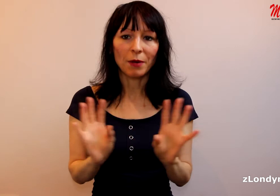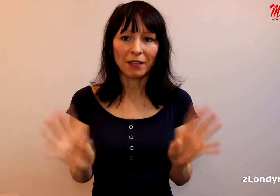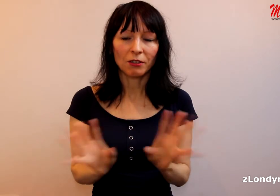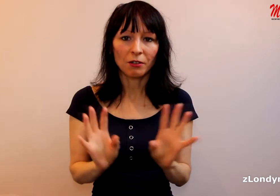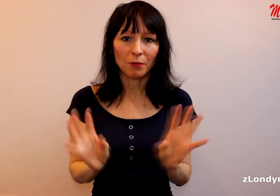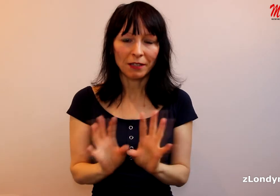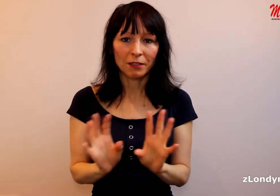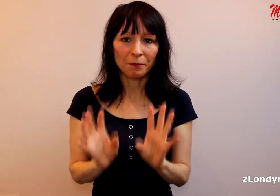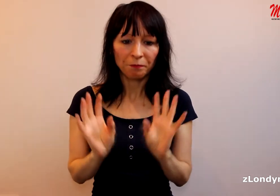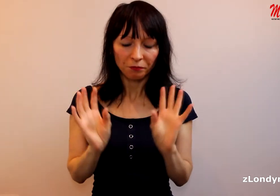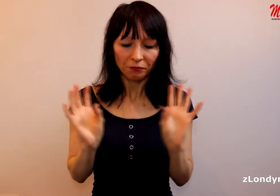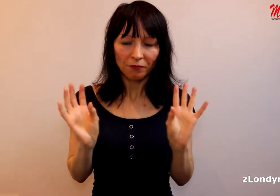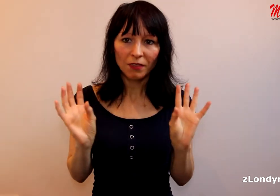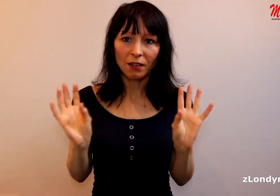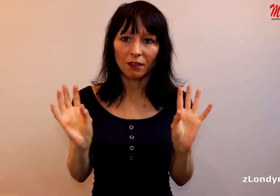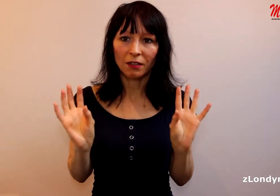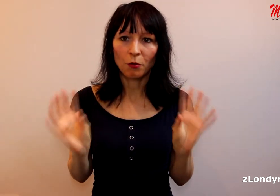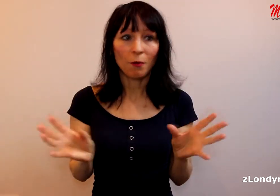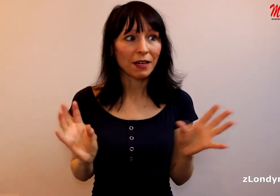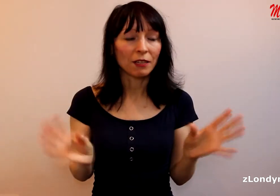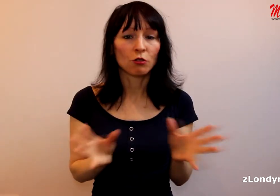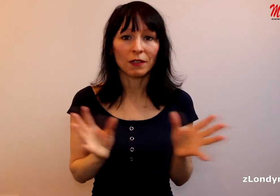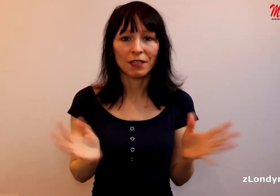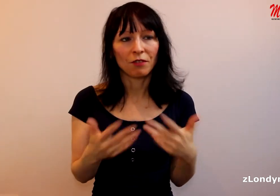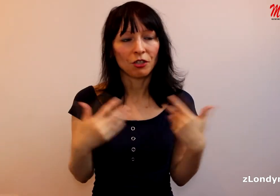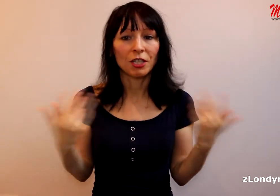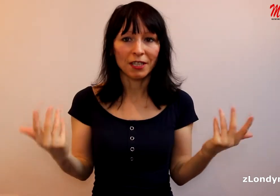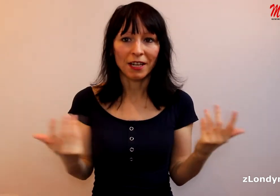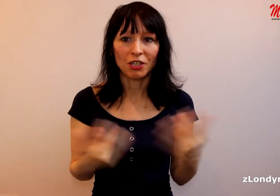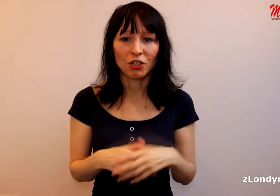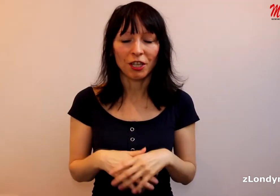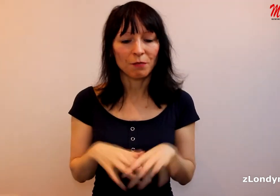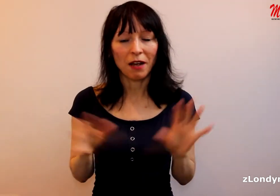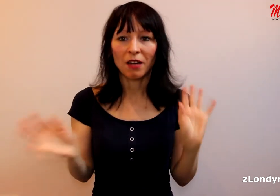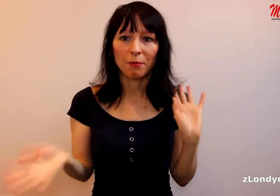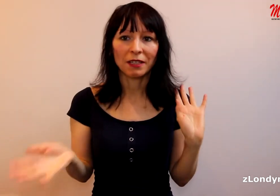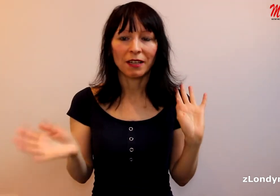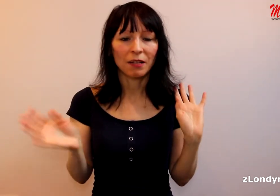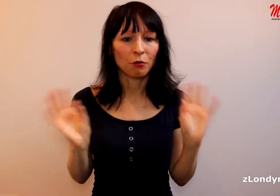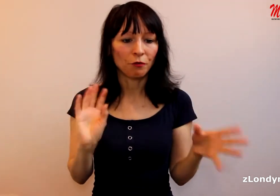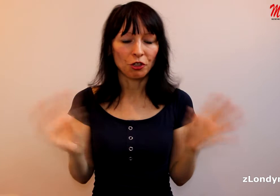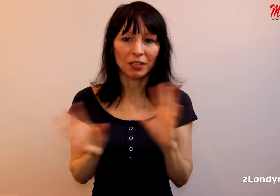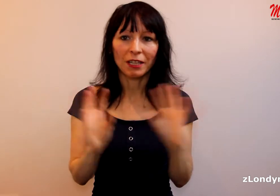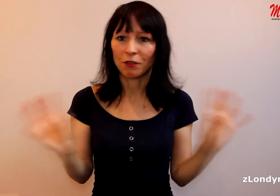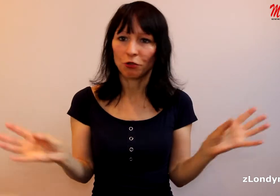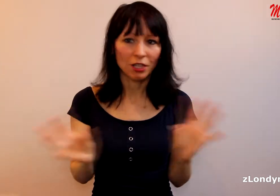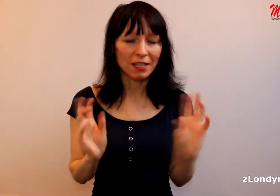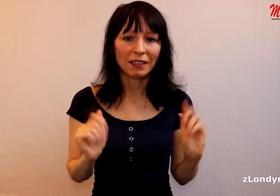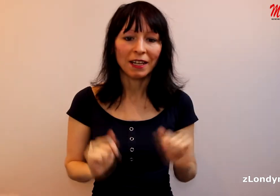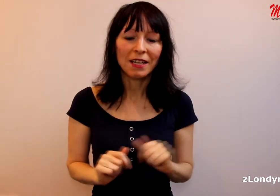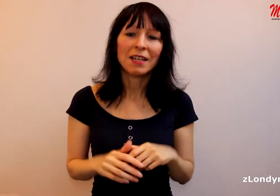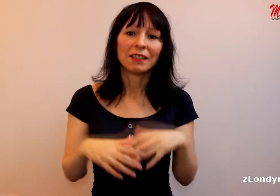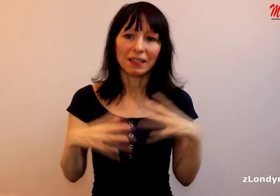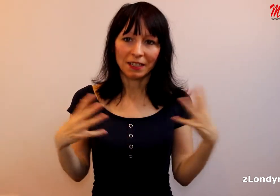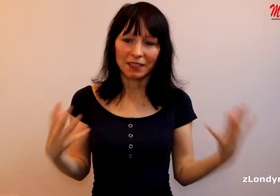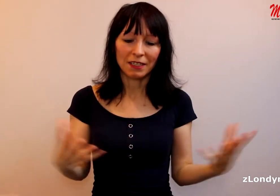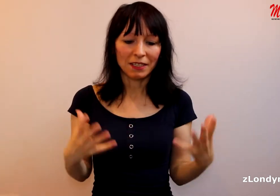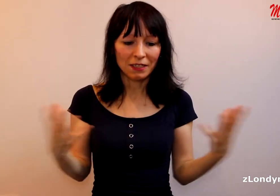Blainton, nebo románky, to jsou vlastně dětské knížky, správná pětka, nebo dvojčatá, který určitě znáte, tak dnes se zase